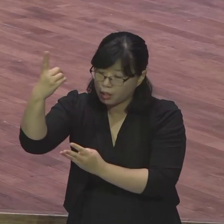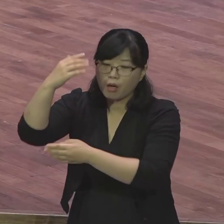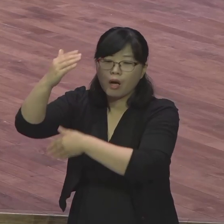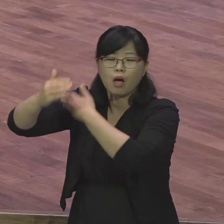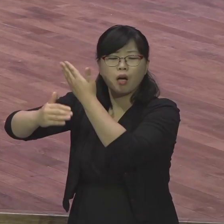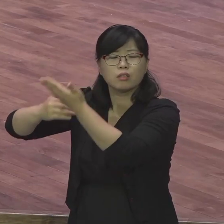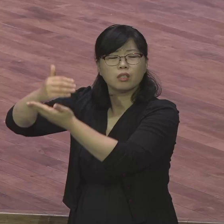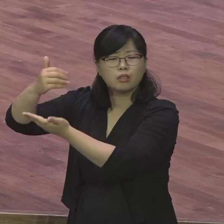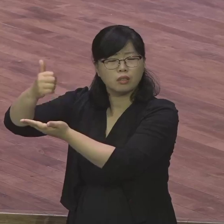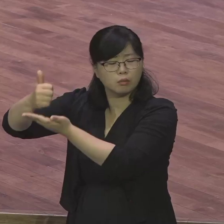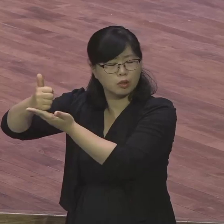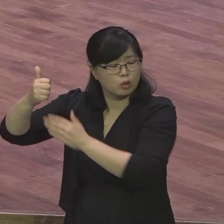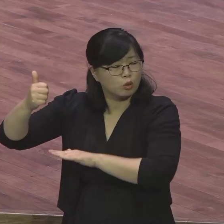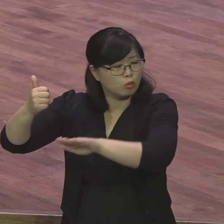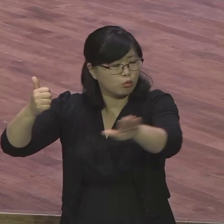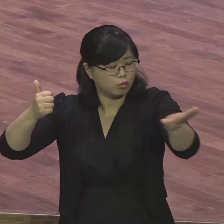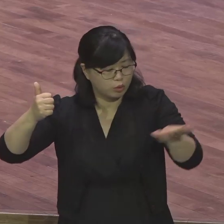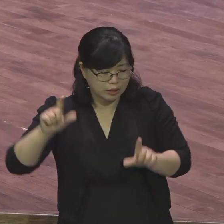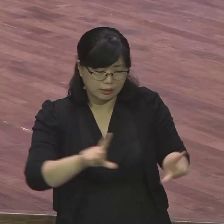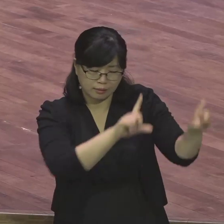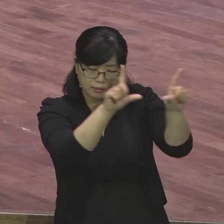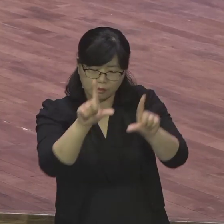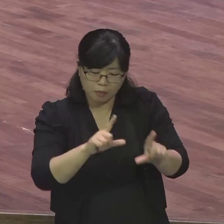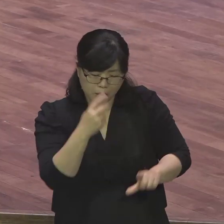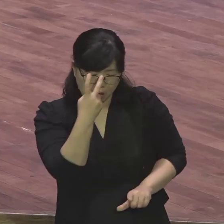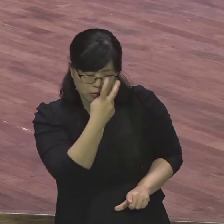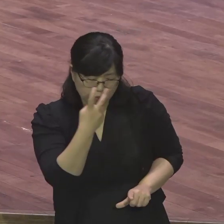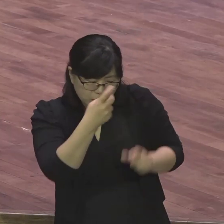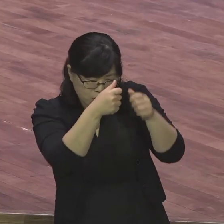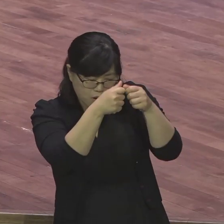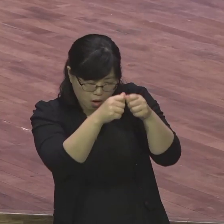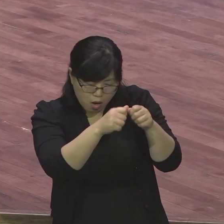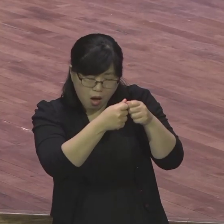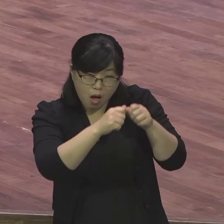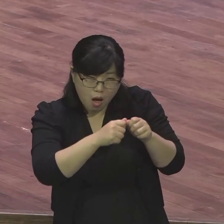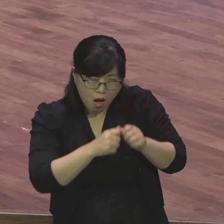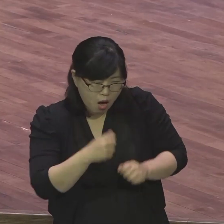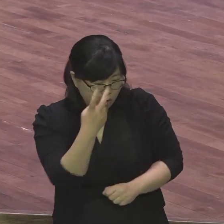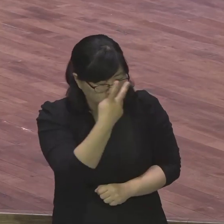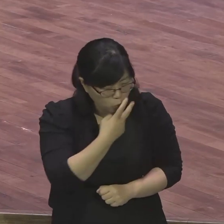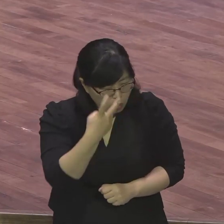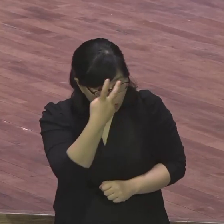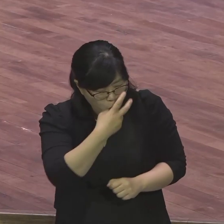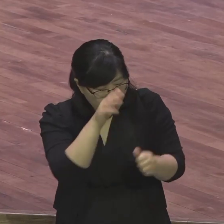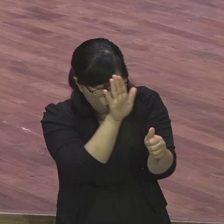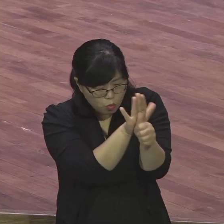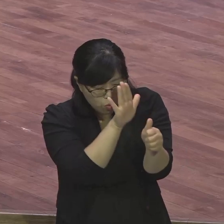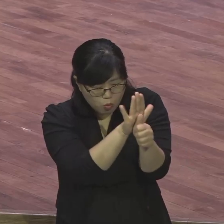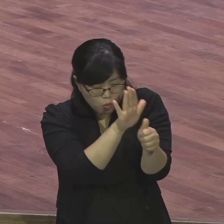우리의 삶을 평소 때 완벽하게 보장하고 있는지를 보여주고 있어요